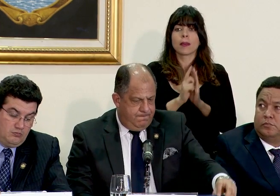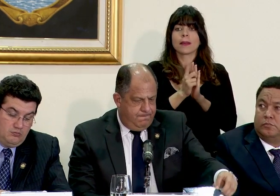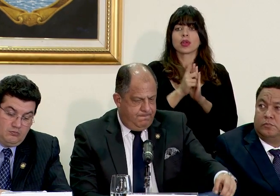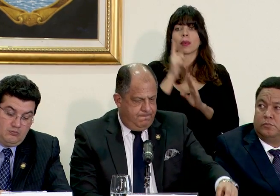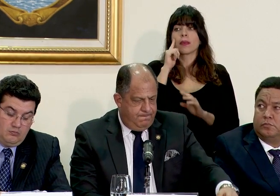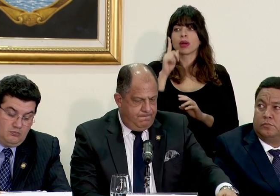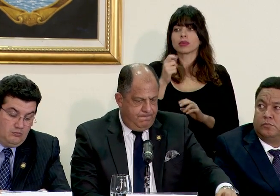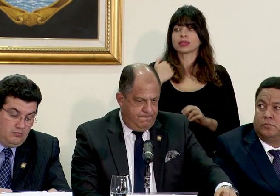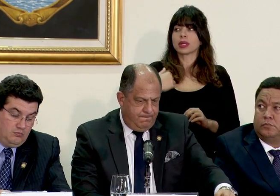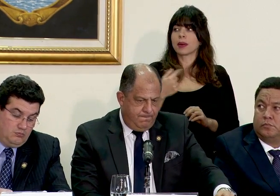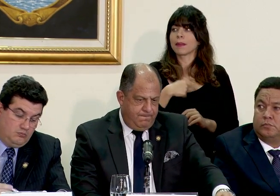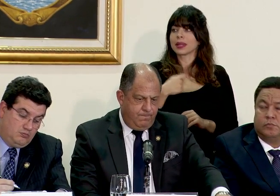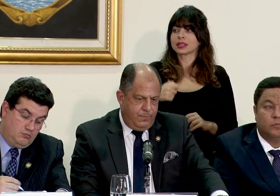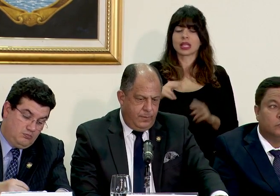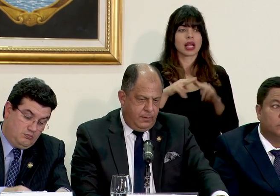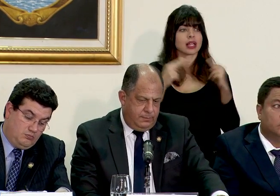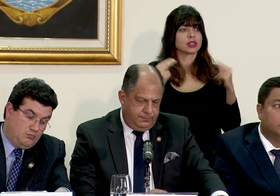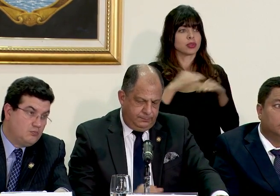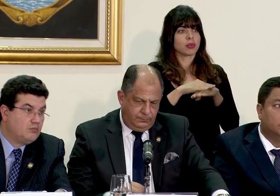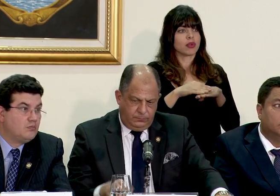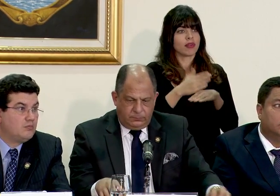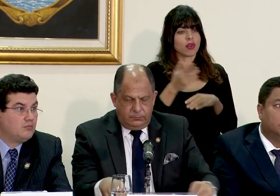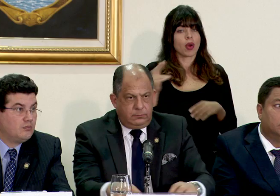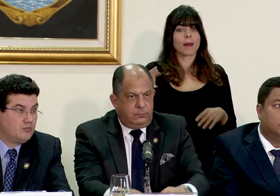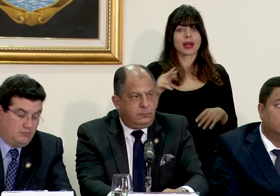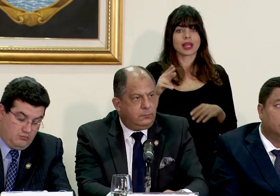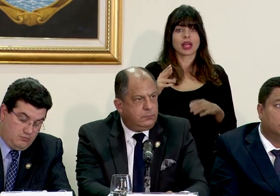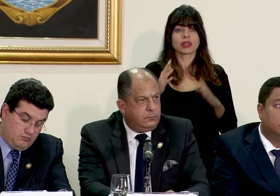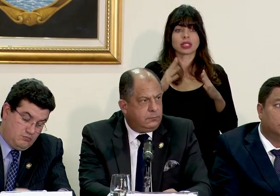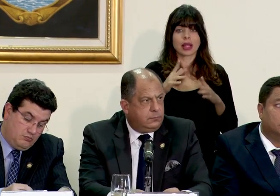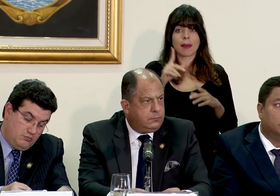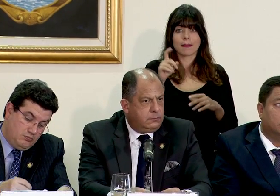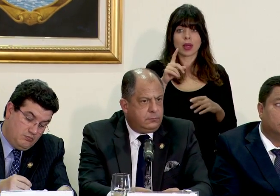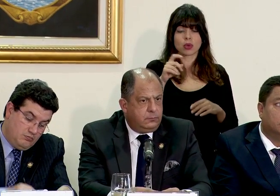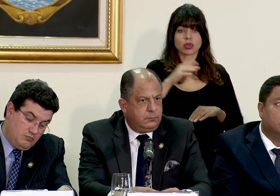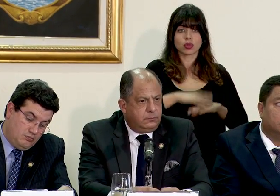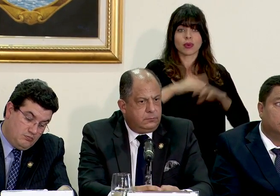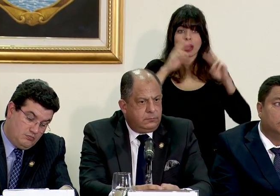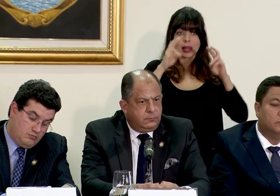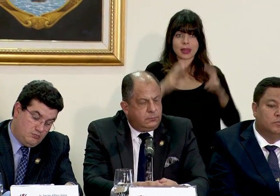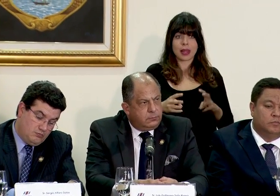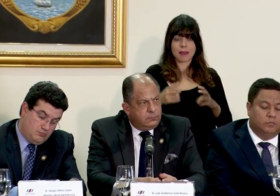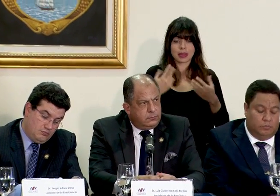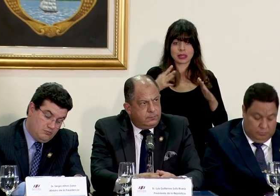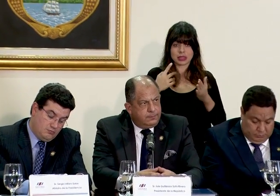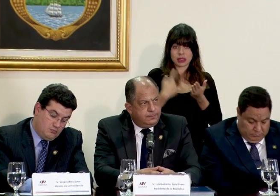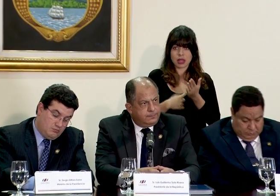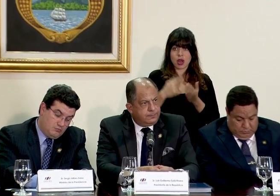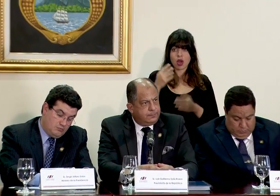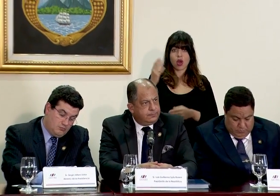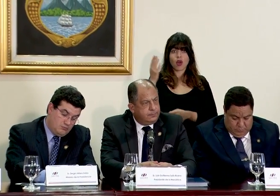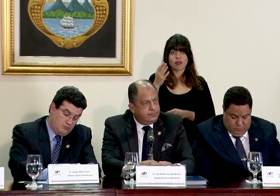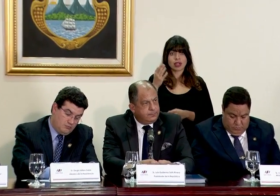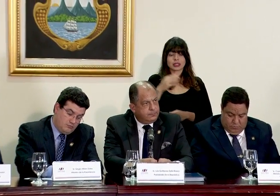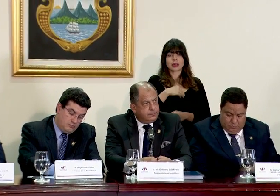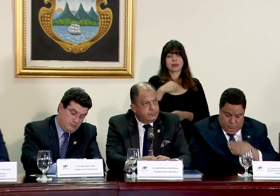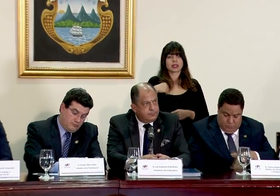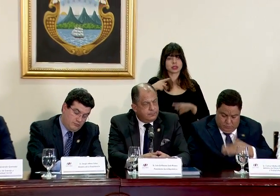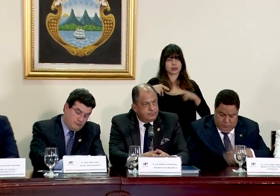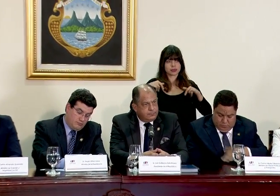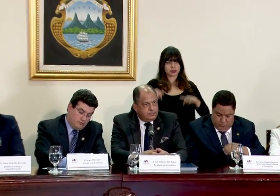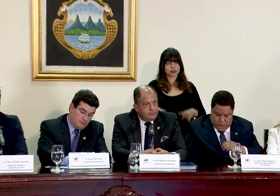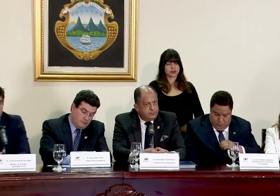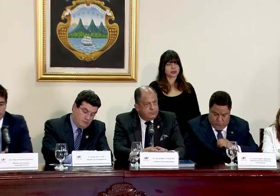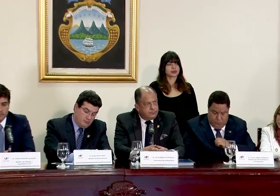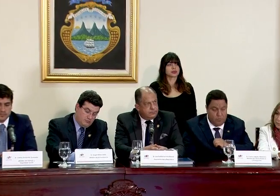consultas del señor presidente Nación por favor colegas si restan consultas sobre los temas abordados en la conferencia los ministros permanecerán